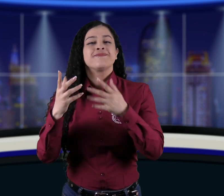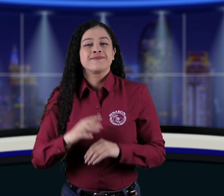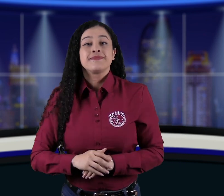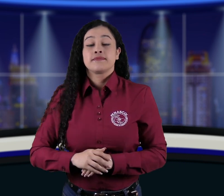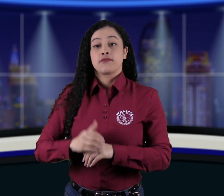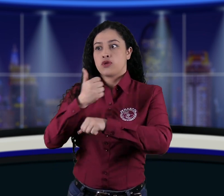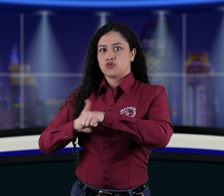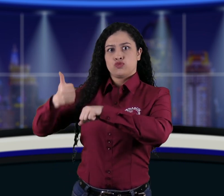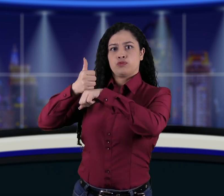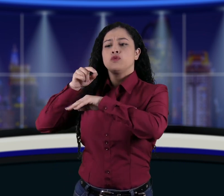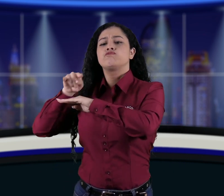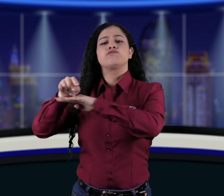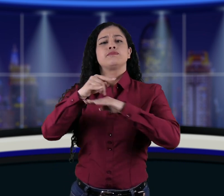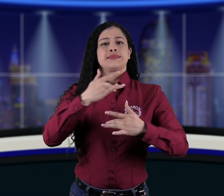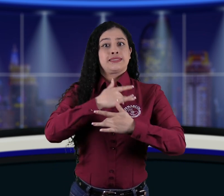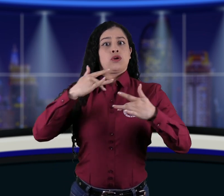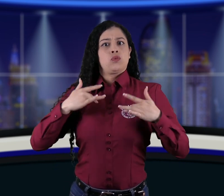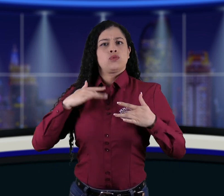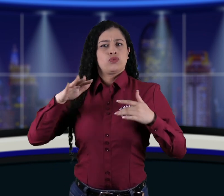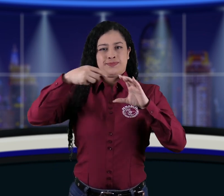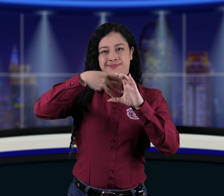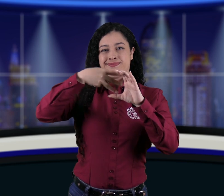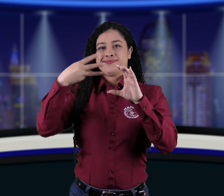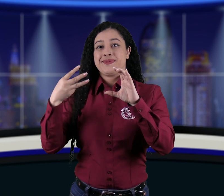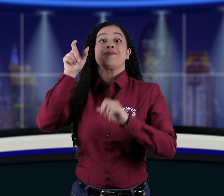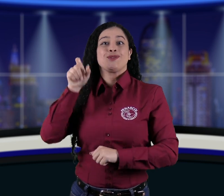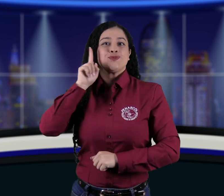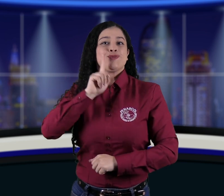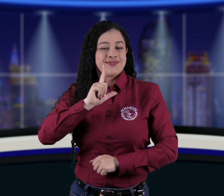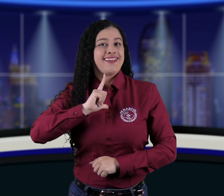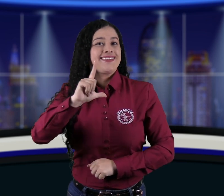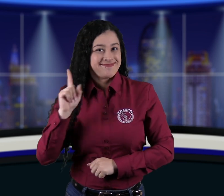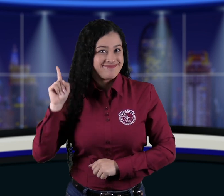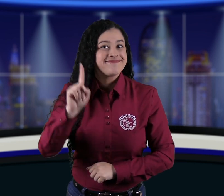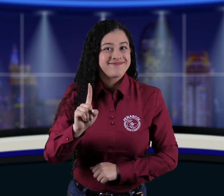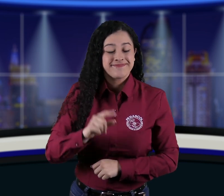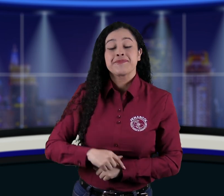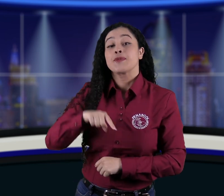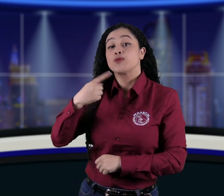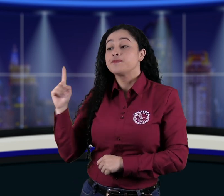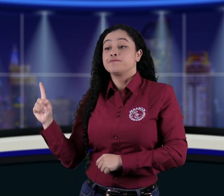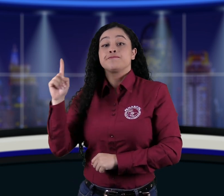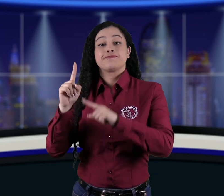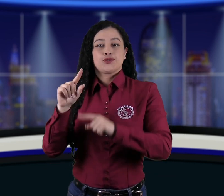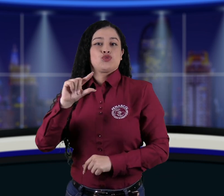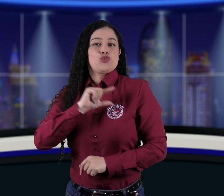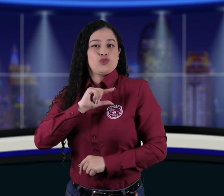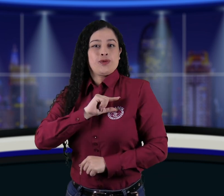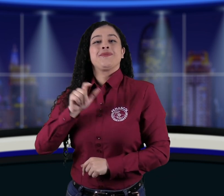También, por parte de la Superintendencia Nacional de Salud, asistió un líder sordo, así como